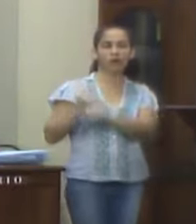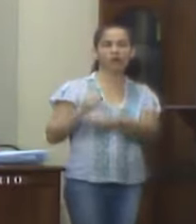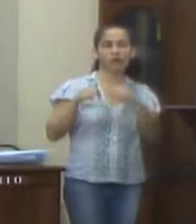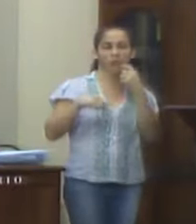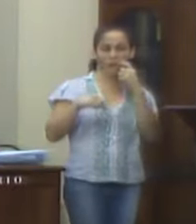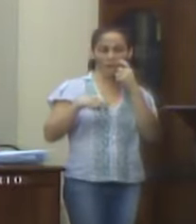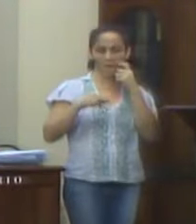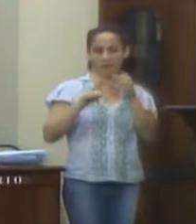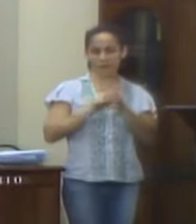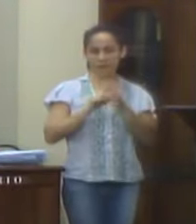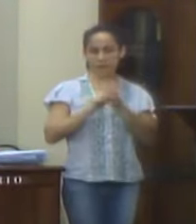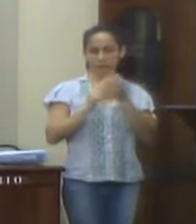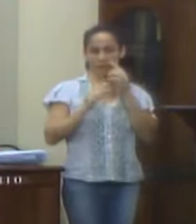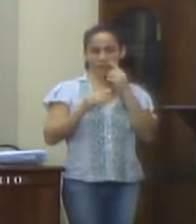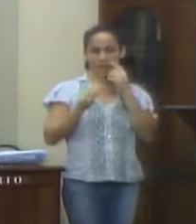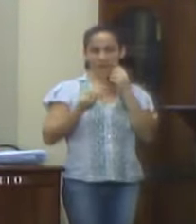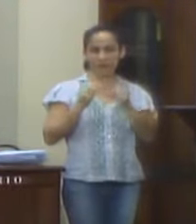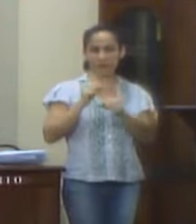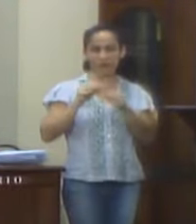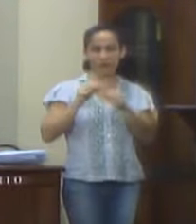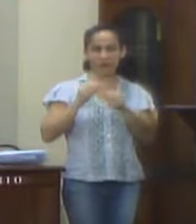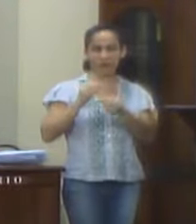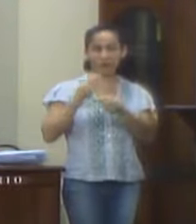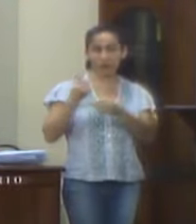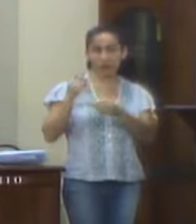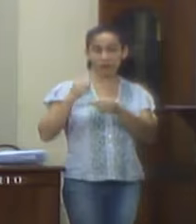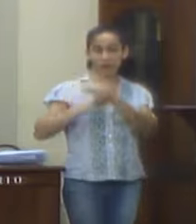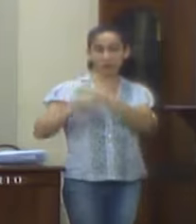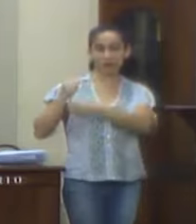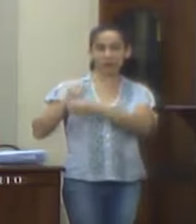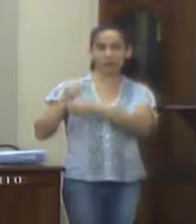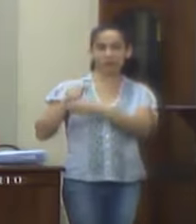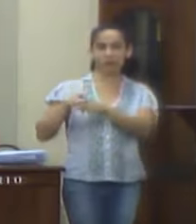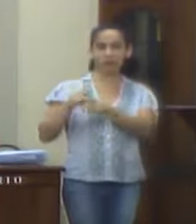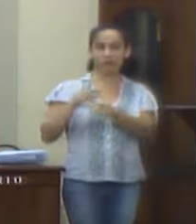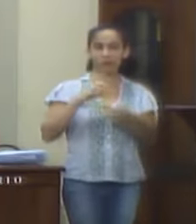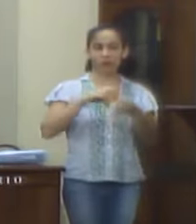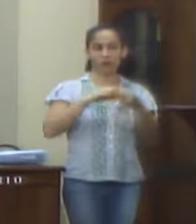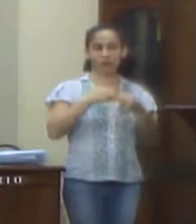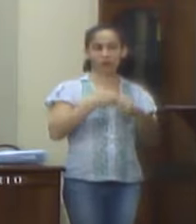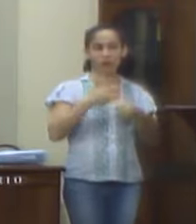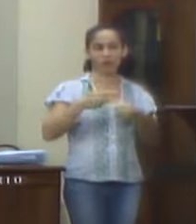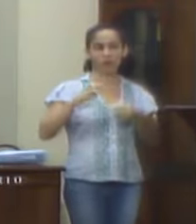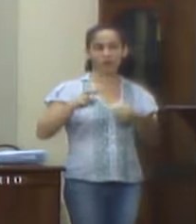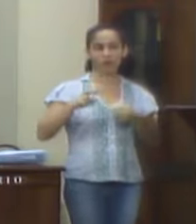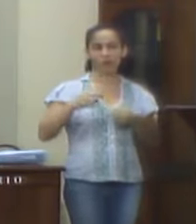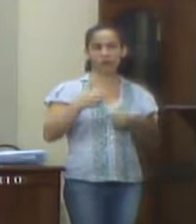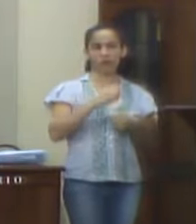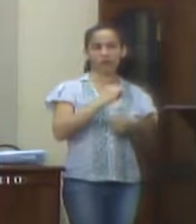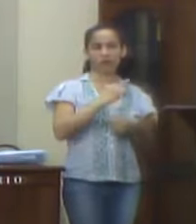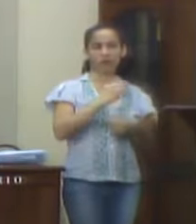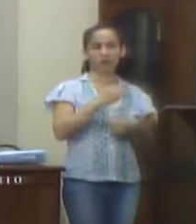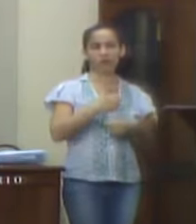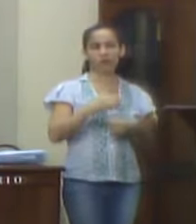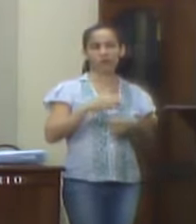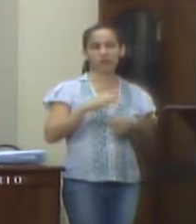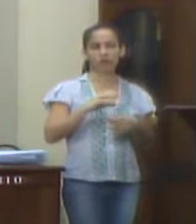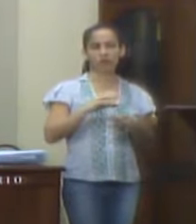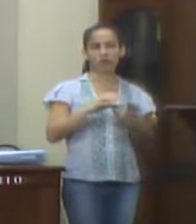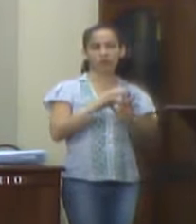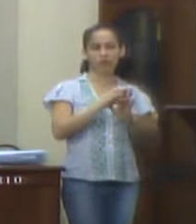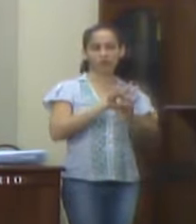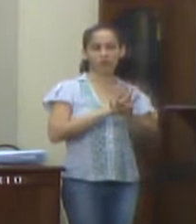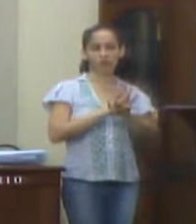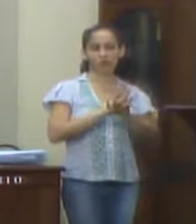relativa ao exercício de 2017, em face do que dispõe o artigo 125, inciso 1, da Constituição do Estado do Rio de Janeiro.